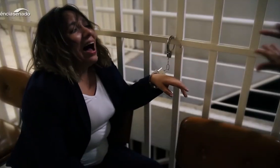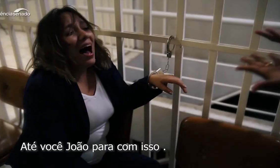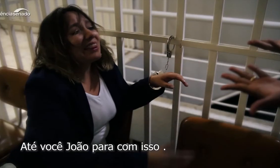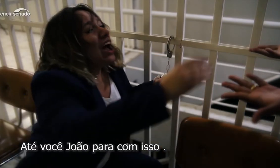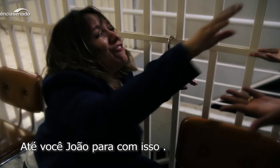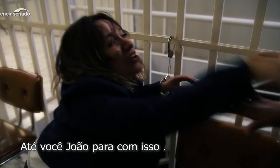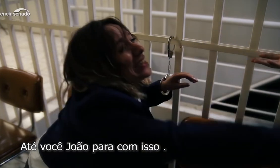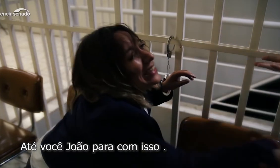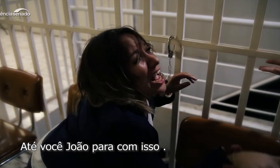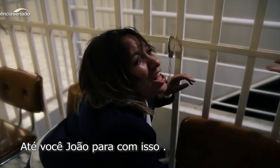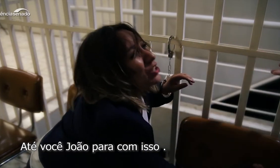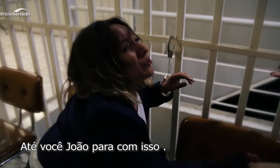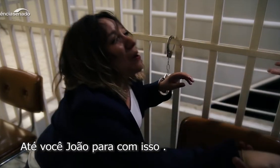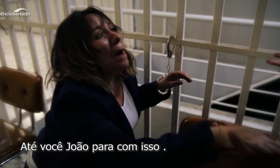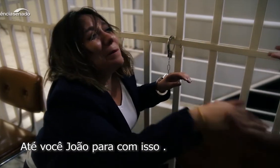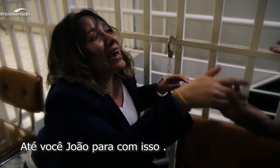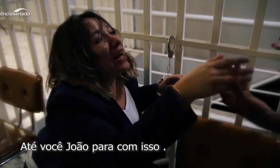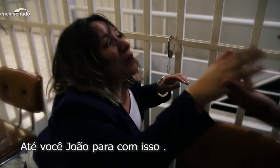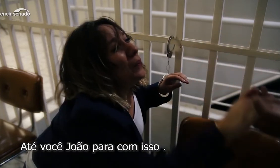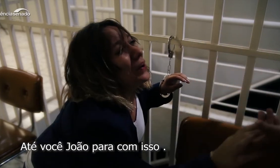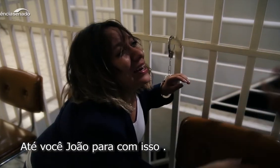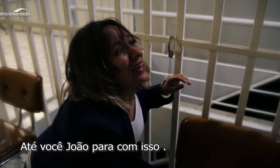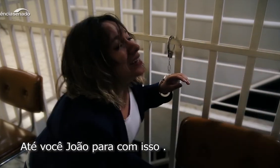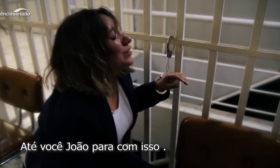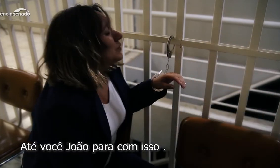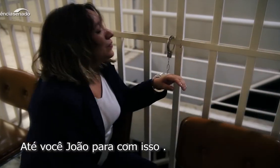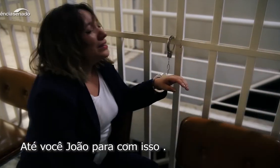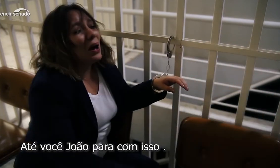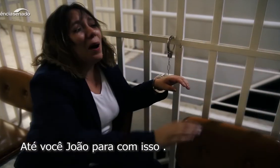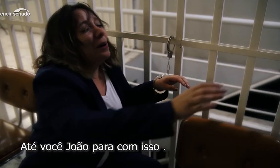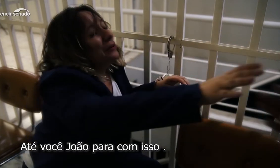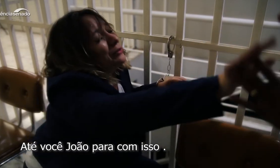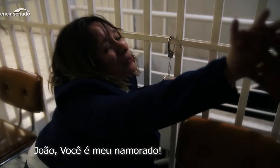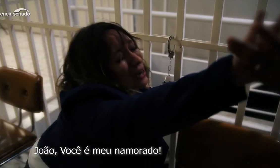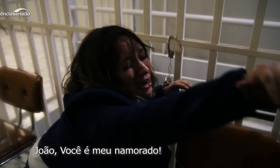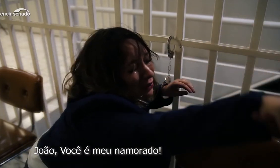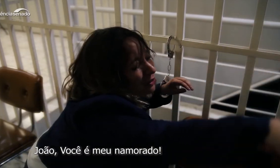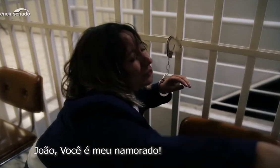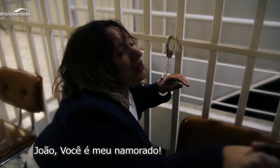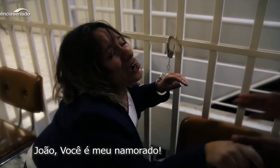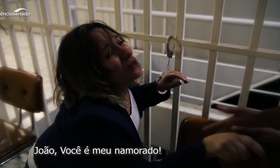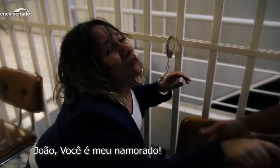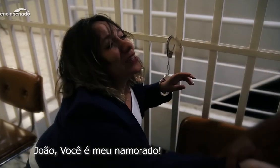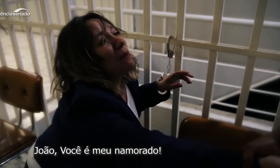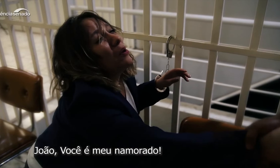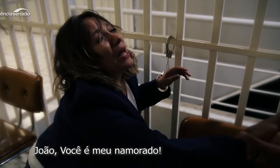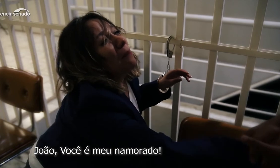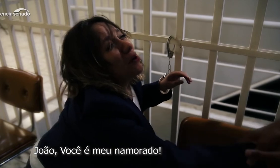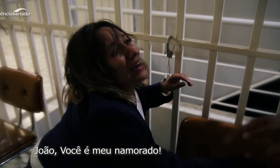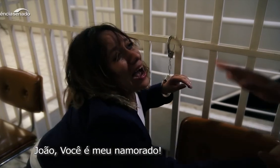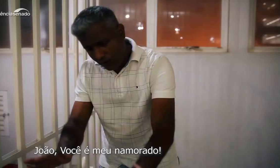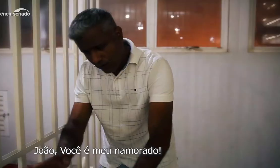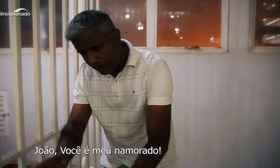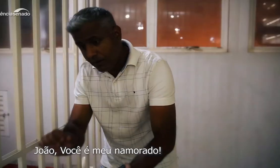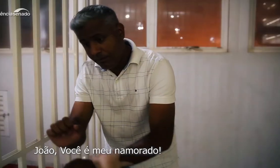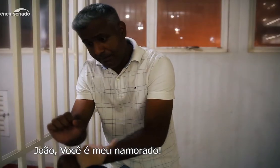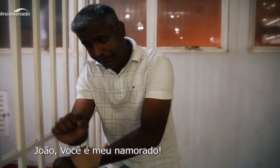Até você, João, para com isso. Não, João, você é meu namorado.